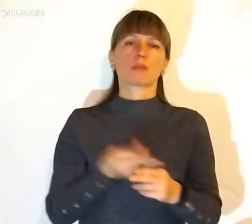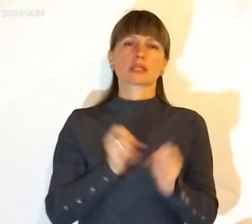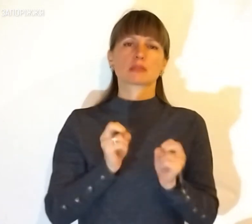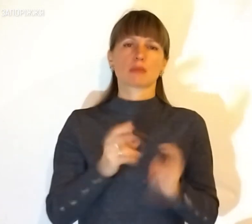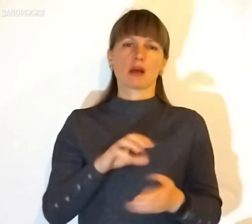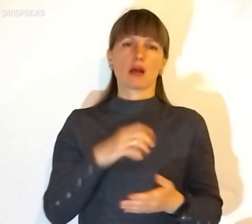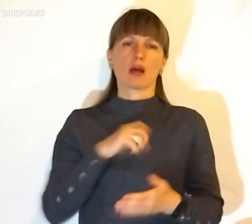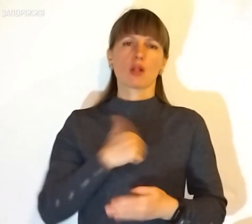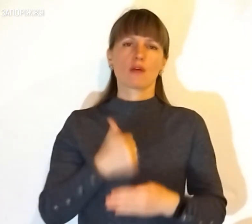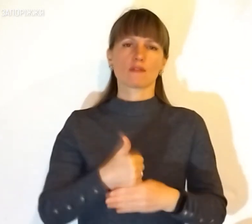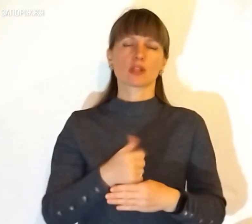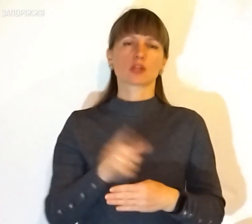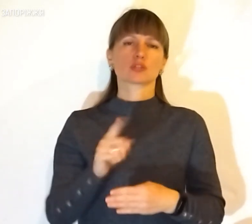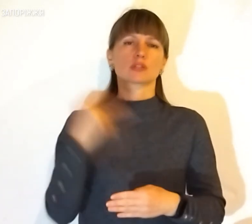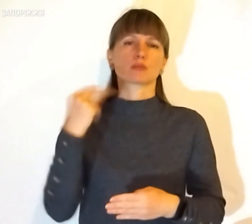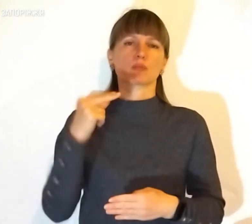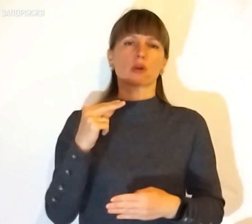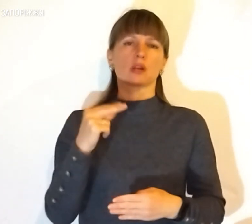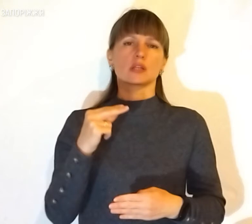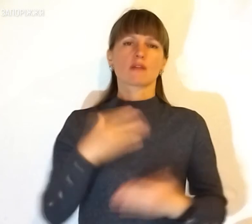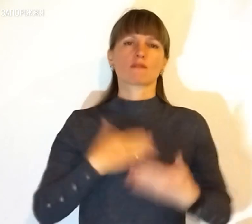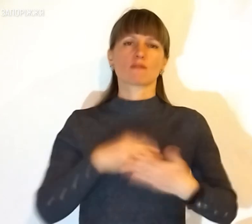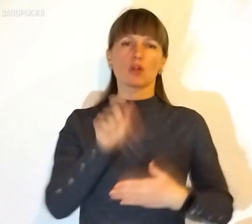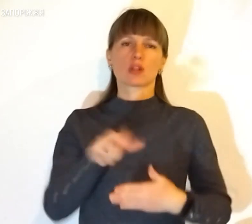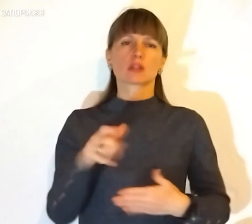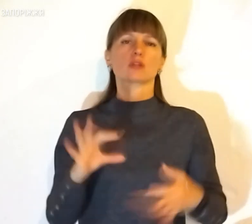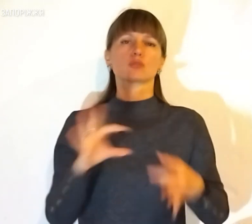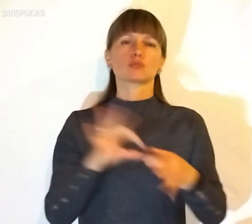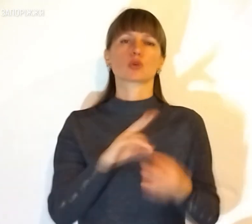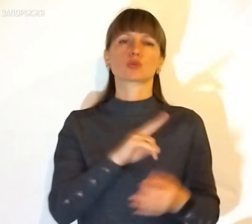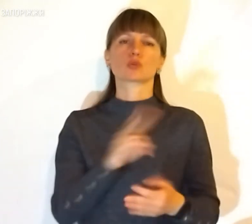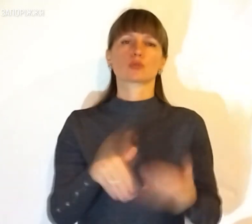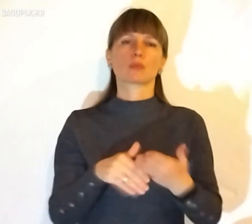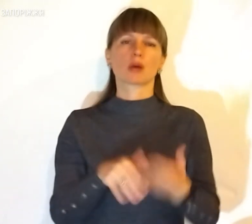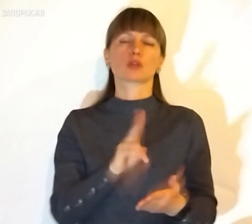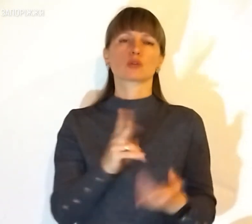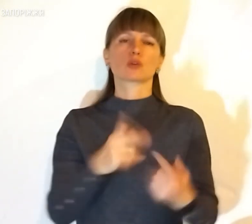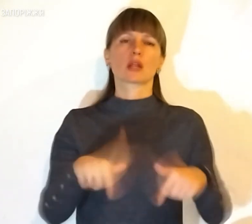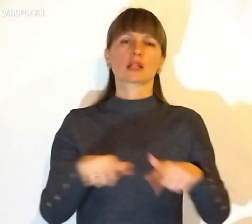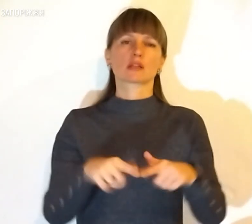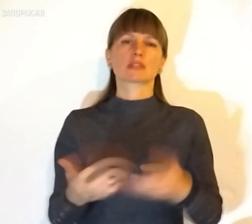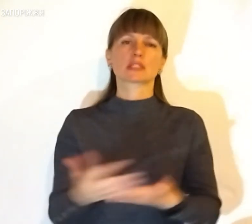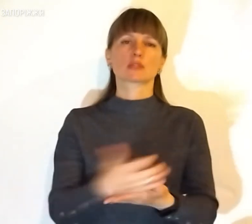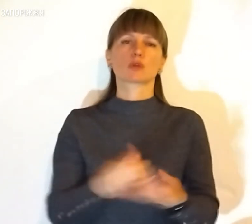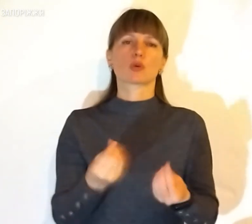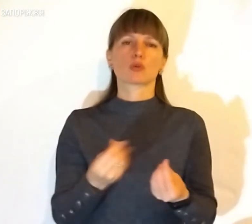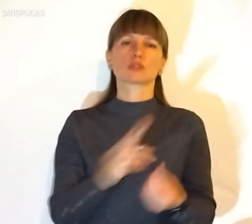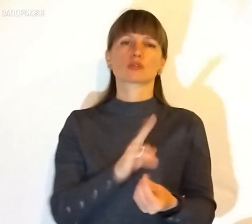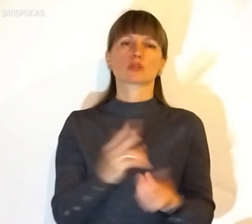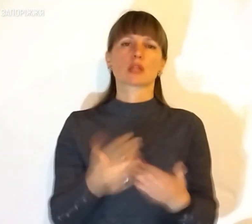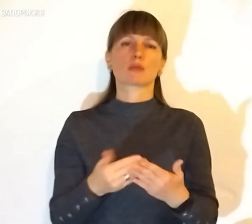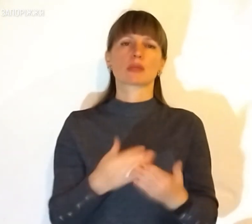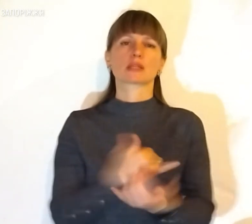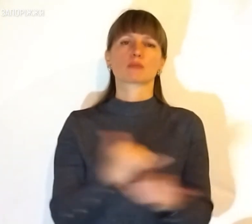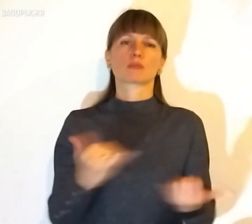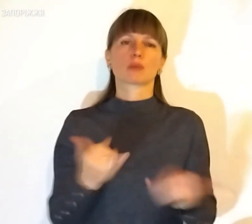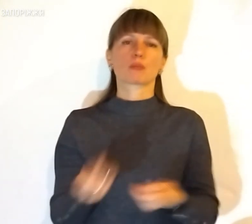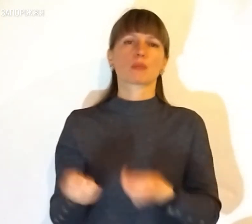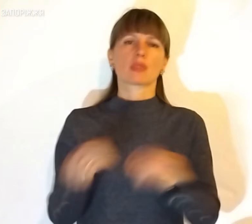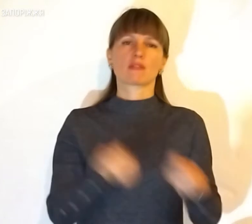ситуацію також і по Запоріжжі, що волонтери долушаються, хтось допомагає, хтось організовує збір коштів, хтось, наприклад, забезпечує підвезення.